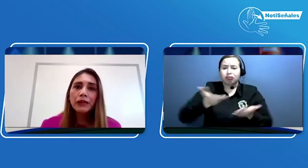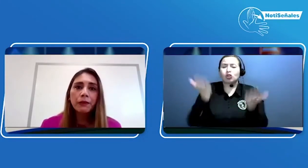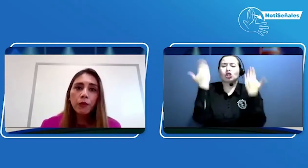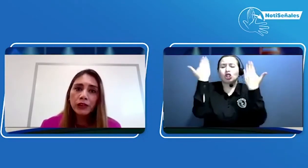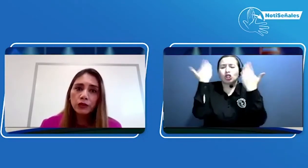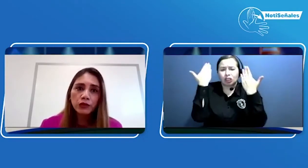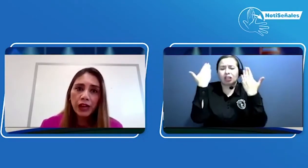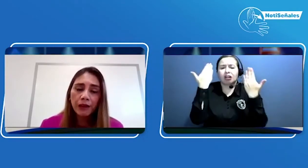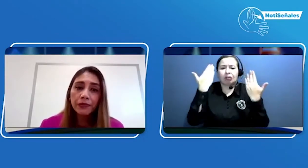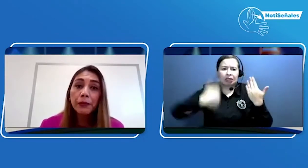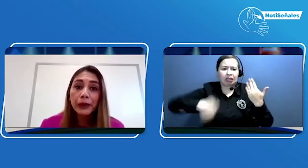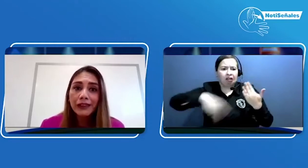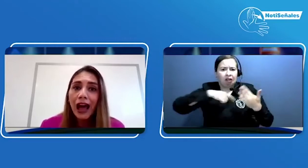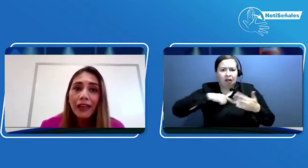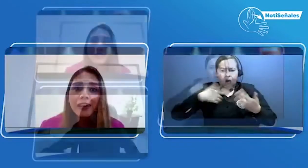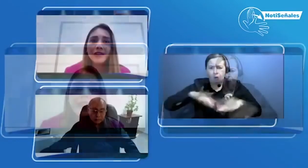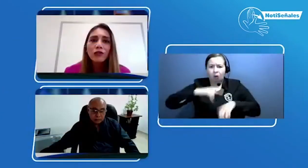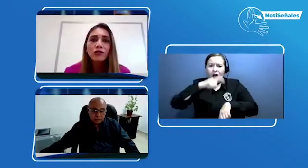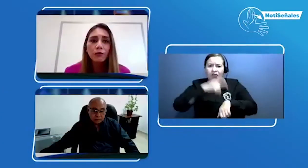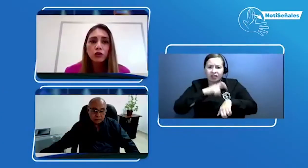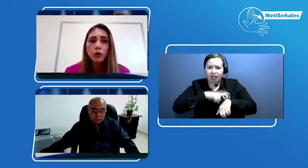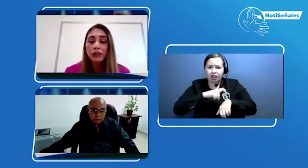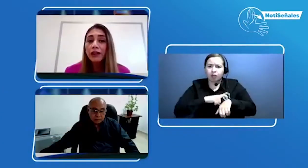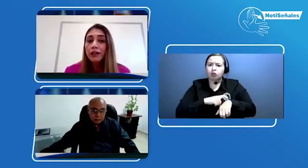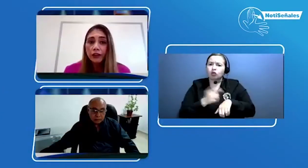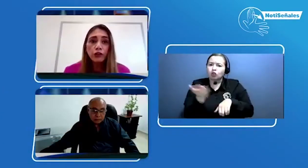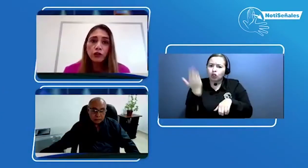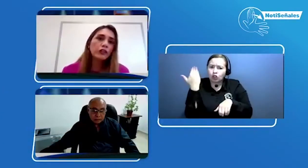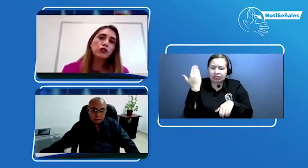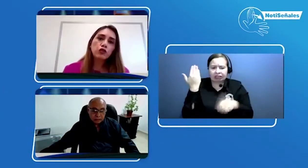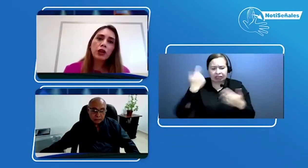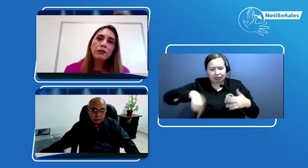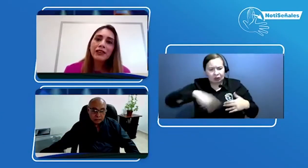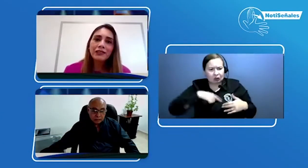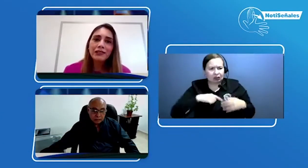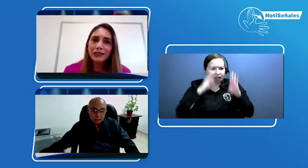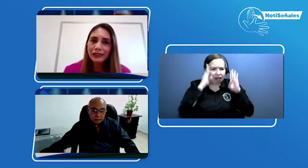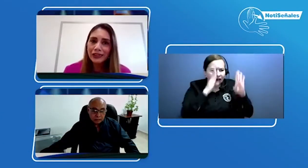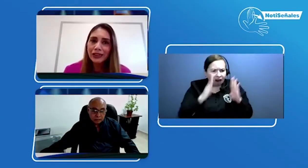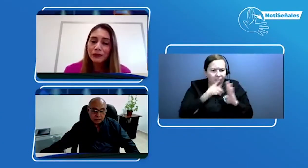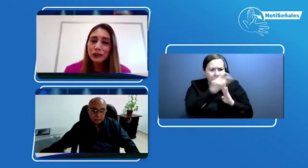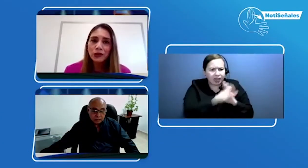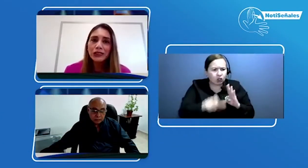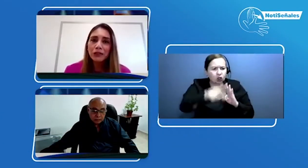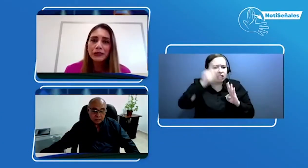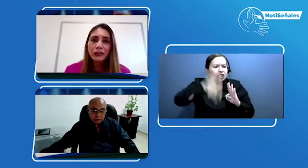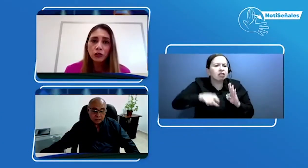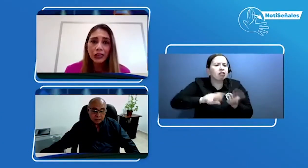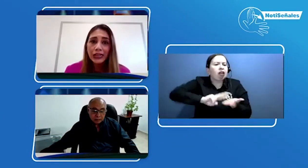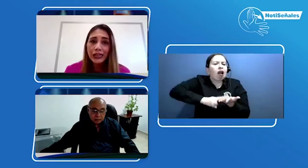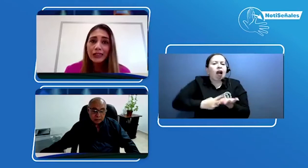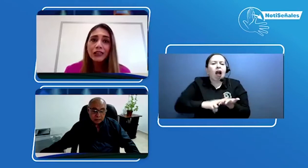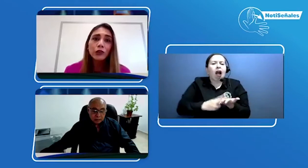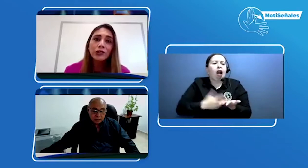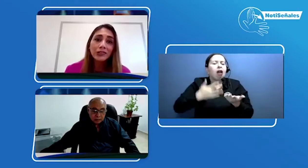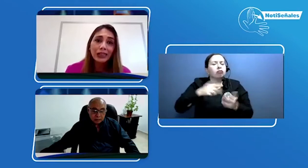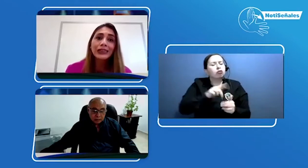momentos de verdad en que nos damos cuenta que ustedes no solamente necesitan del servicio de interpretación en línea, sino necesitan de